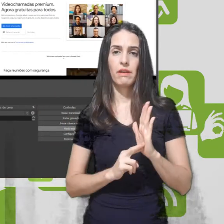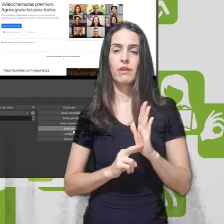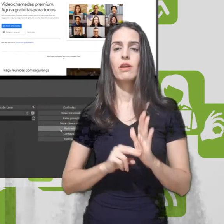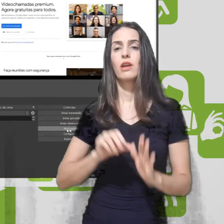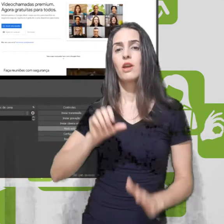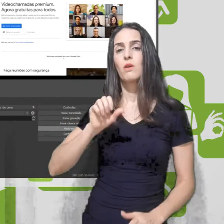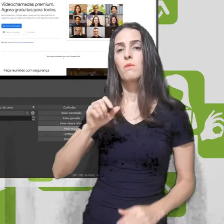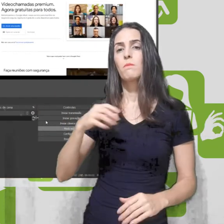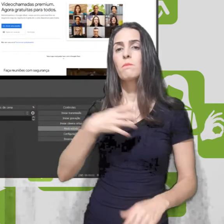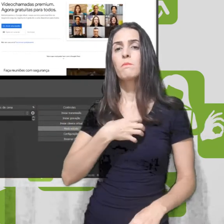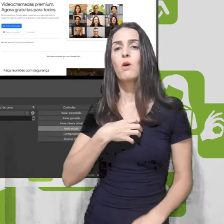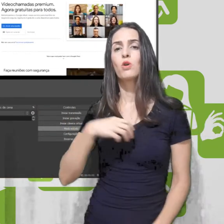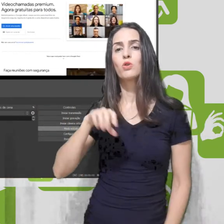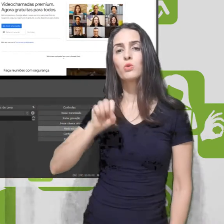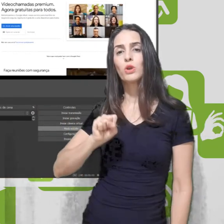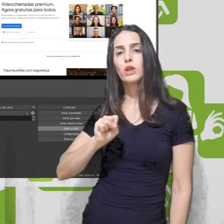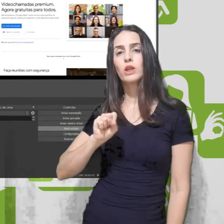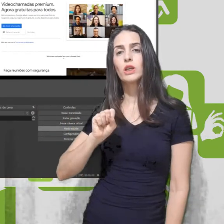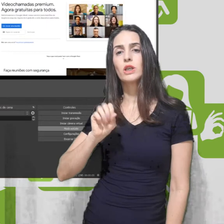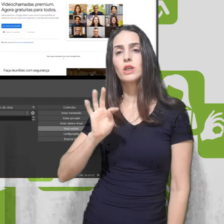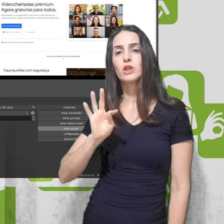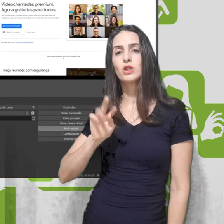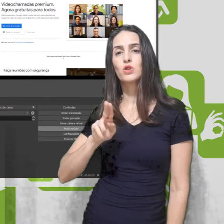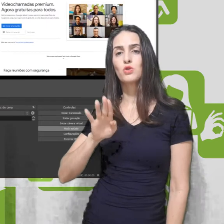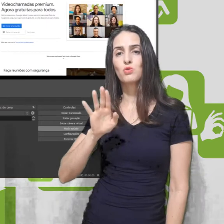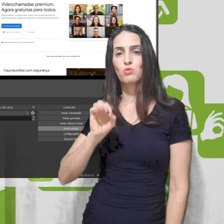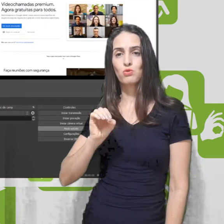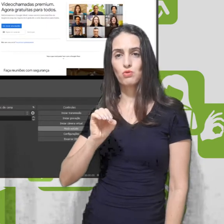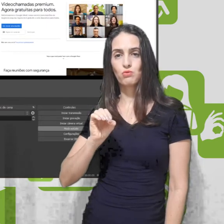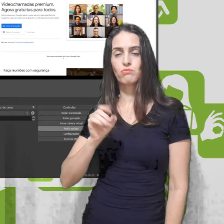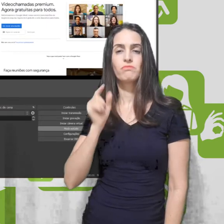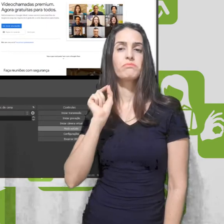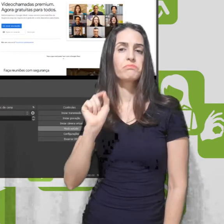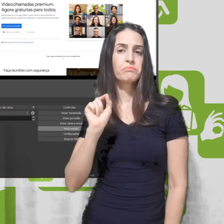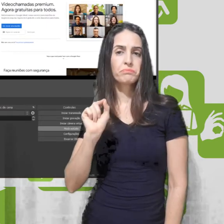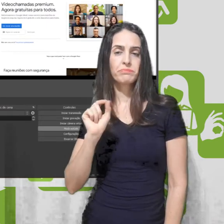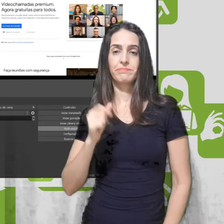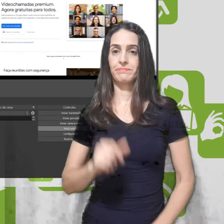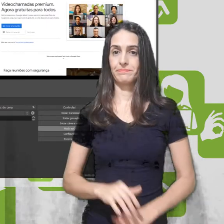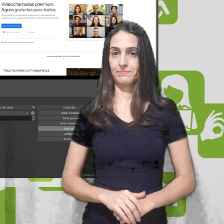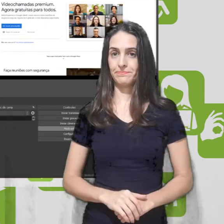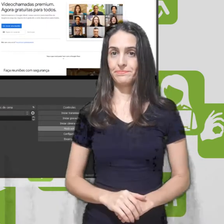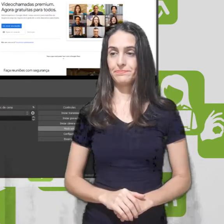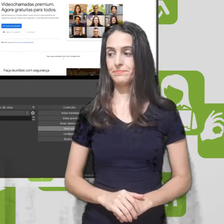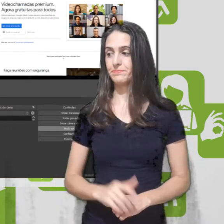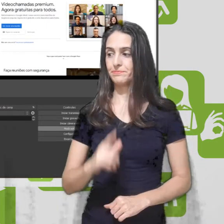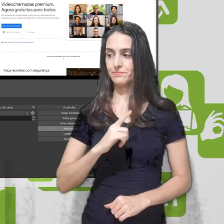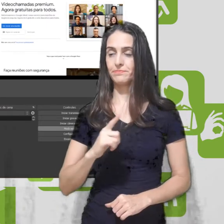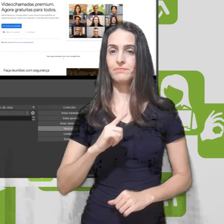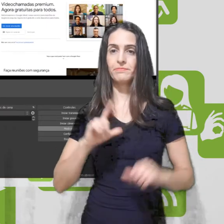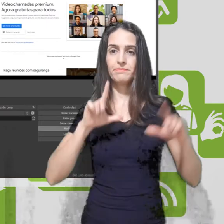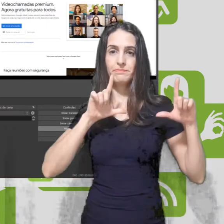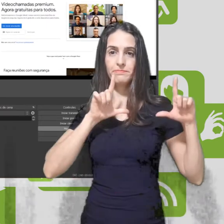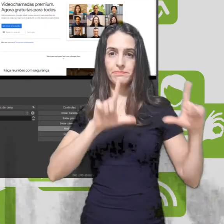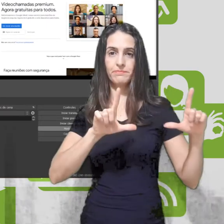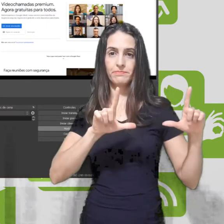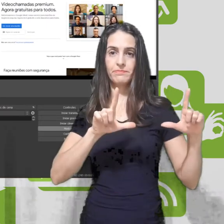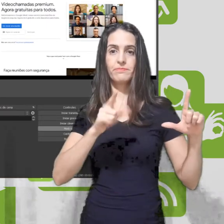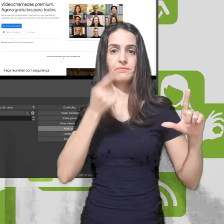Studio. Que é o que? Você vai ter aqui nessa primeira parte aqui, essa parte da prévia.